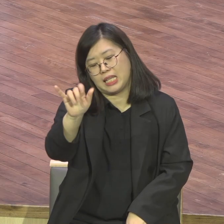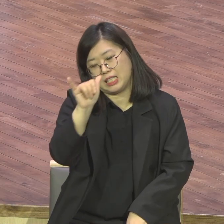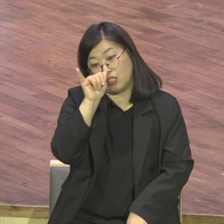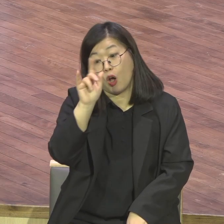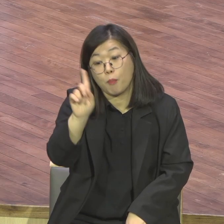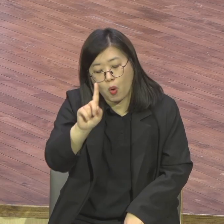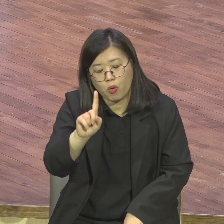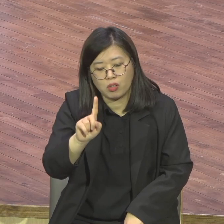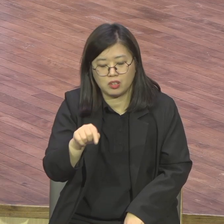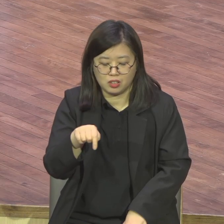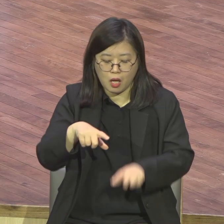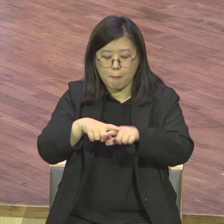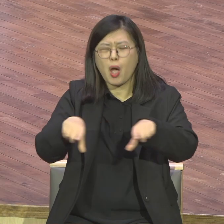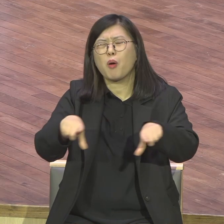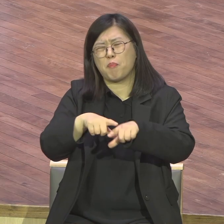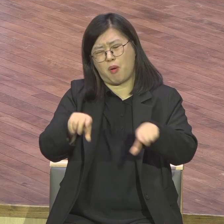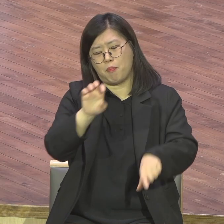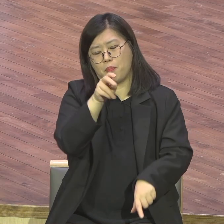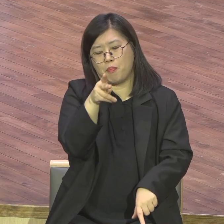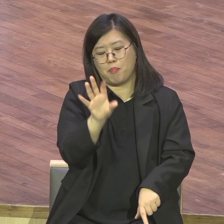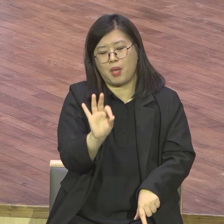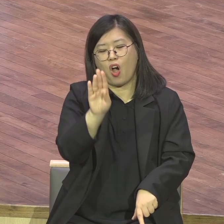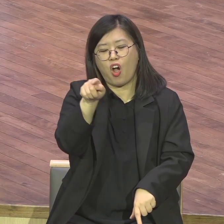수 없는 거 평범이다 그러면서 뭐라 했냐면